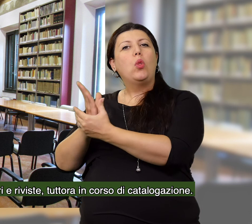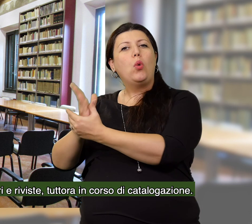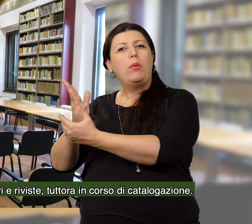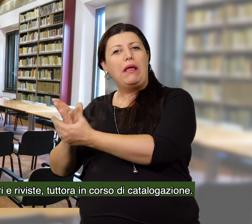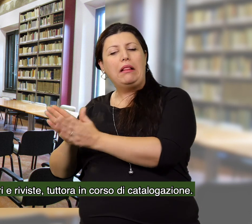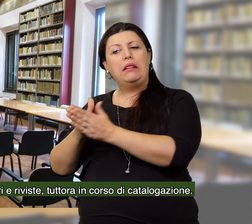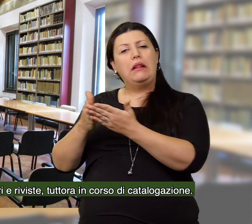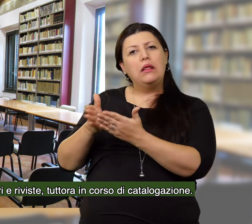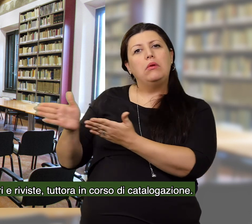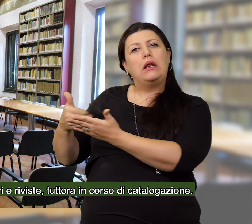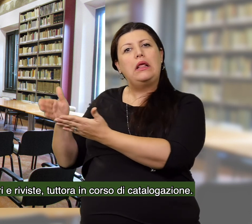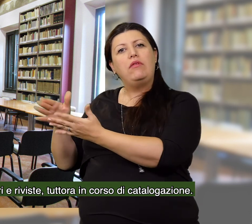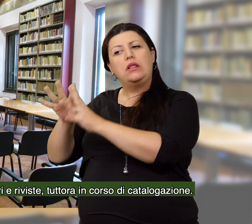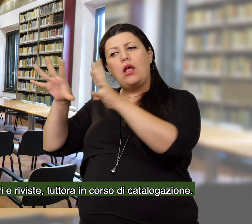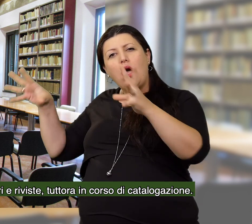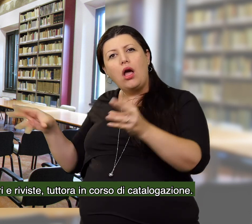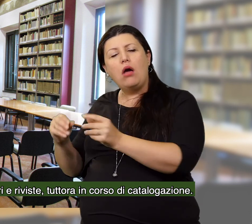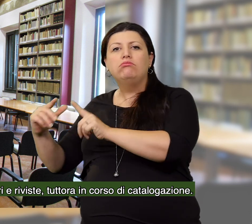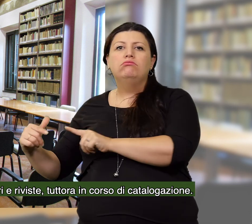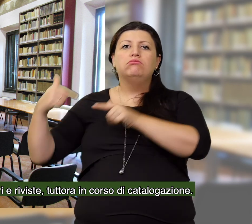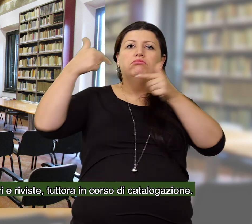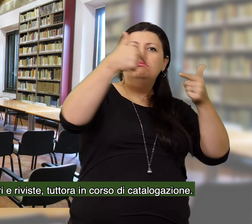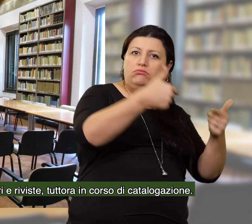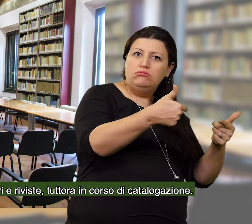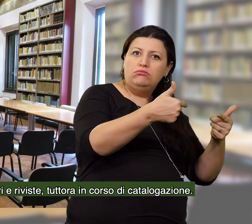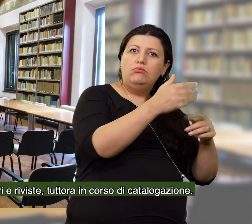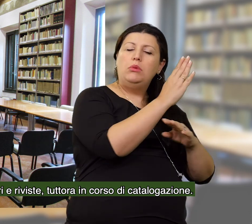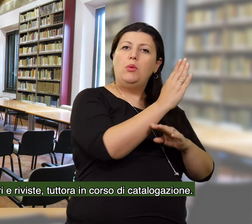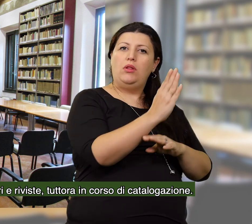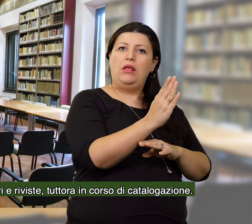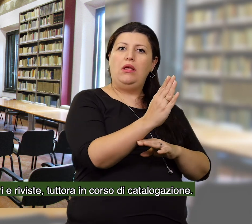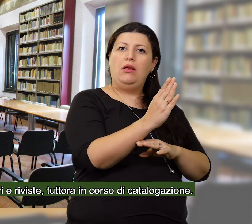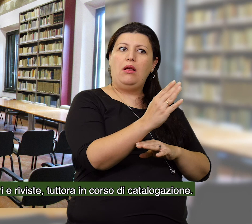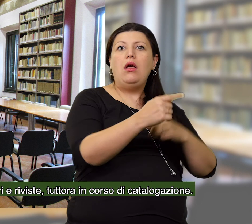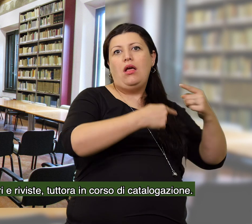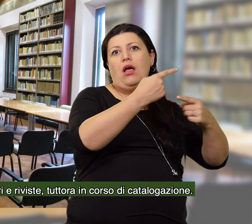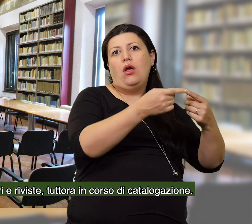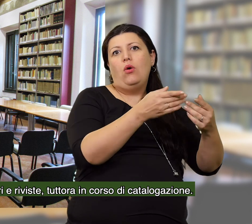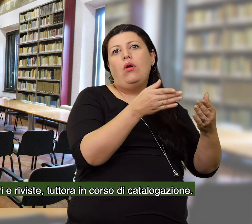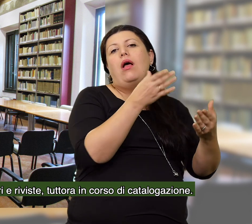libri e riviste, tuttora in corso di catalogazione.